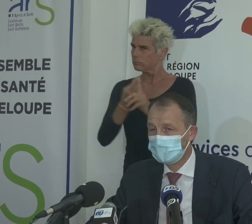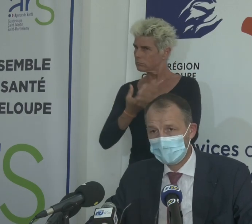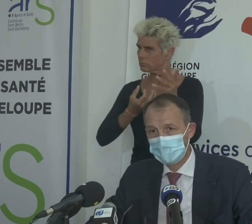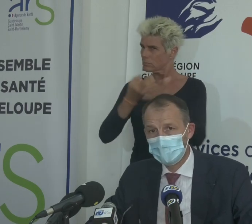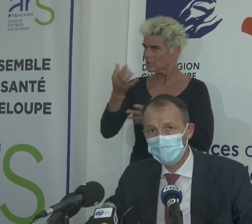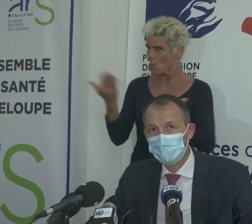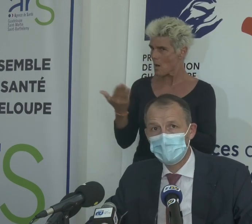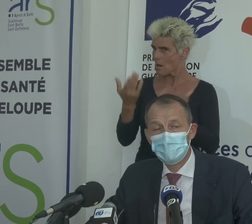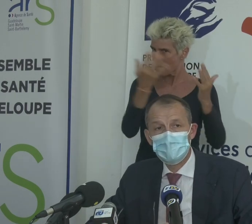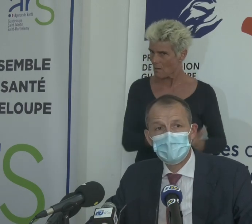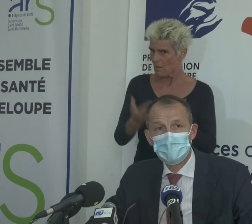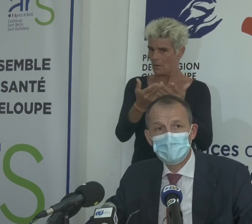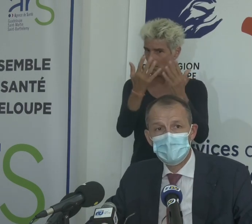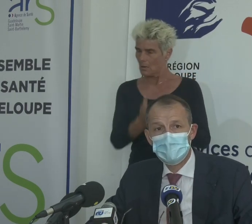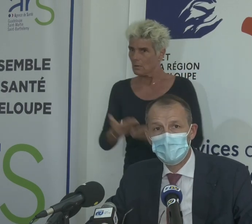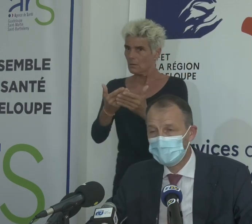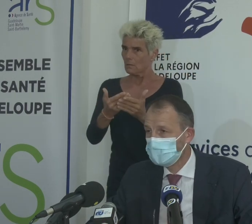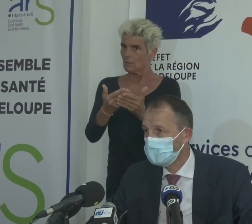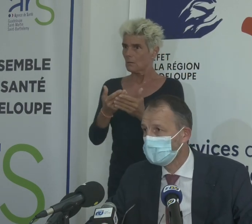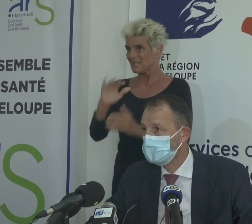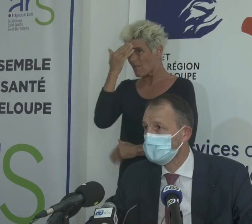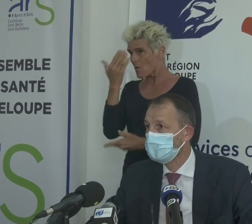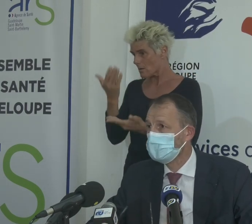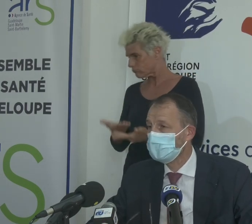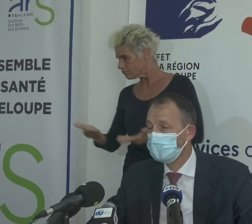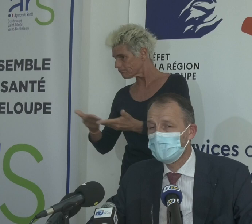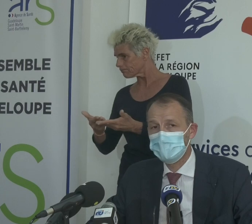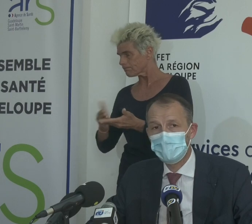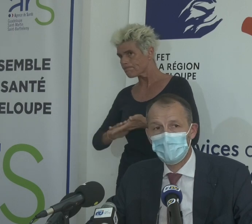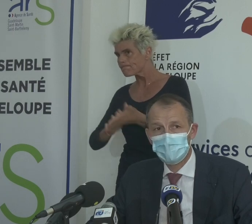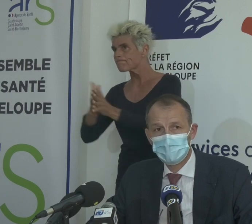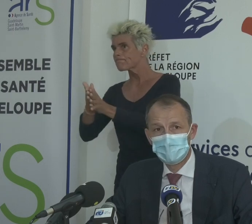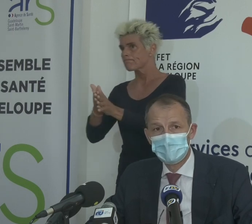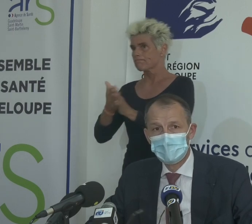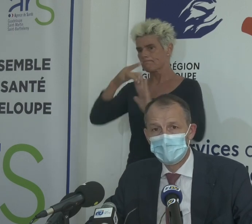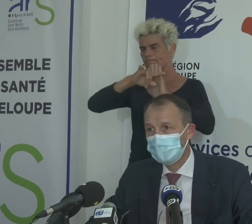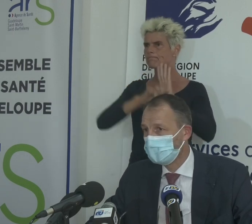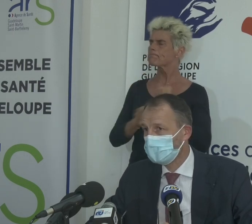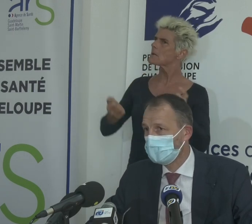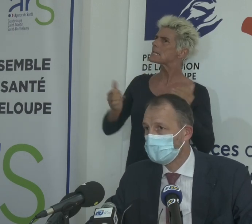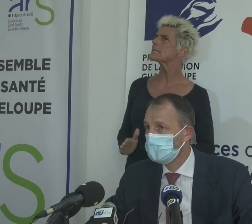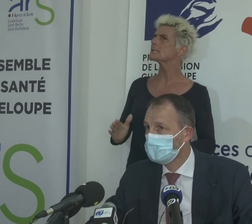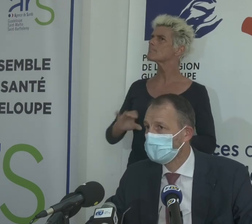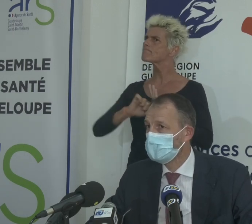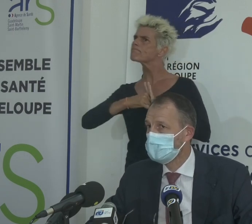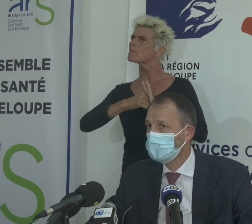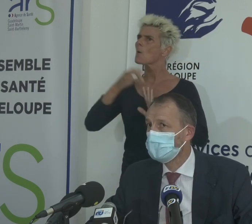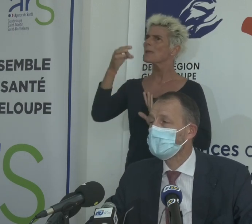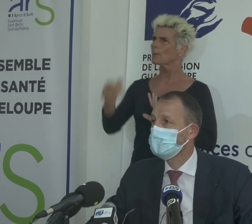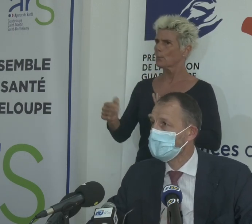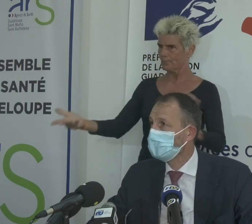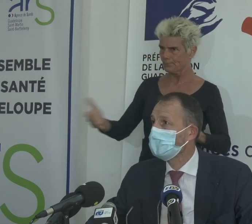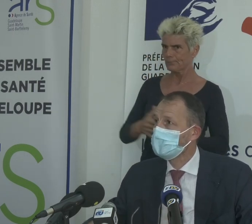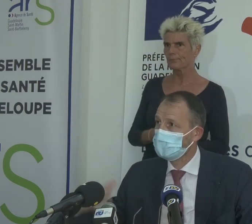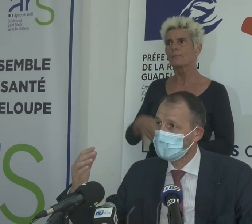à suivre pour voir l'évolution de la situation et des décisions que nous serions amenées à prendre. Parce que le taux d'incidence